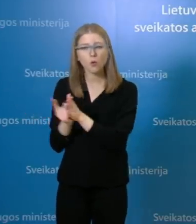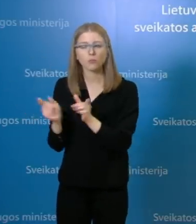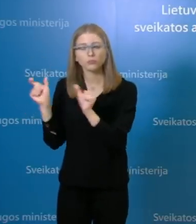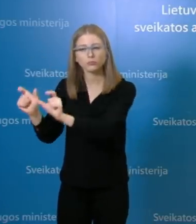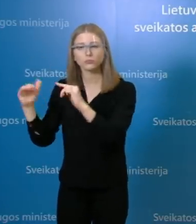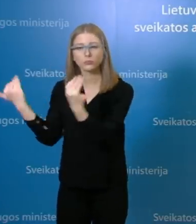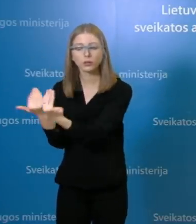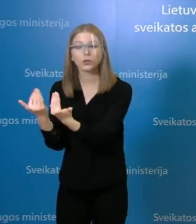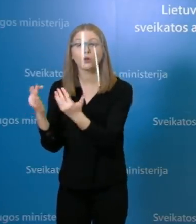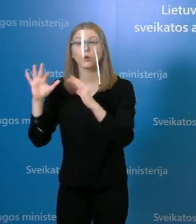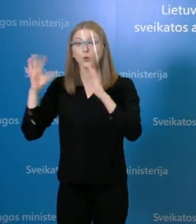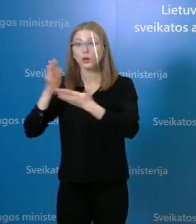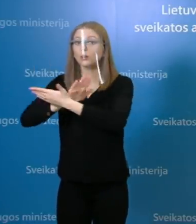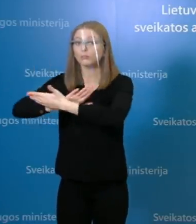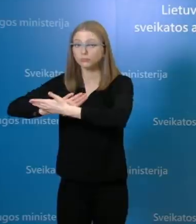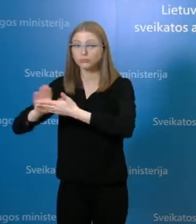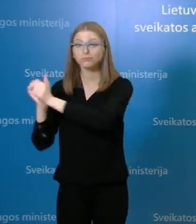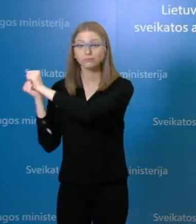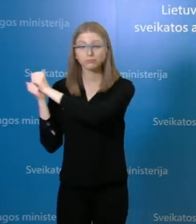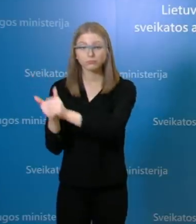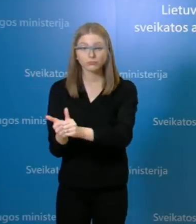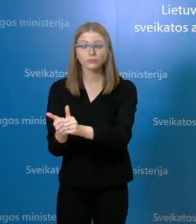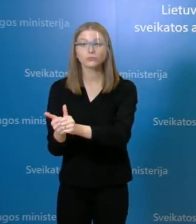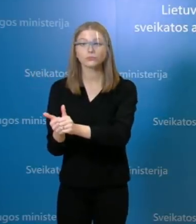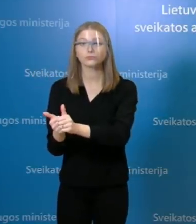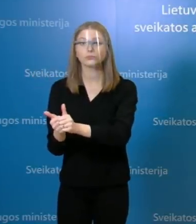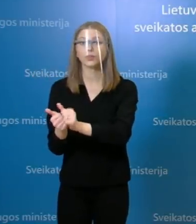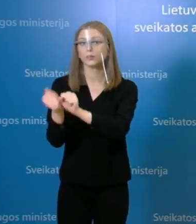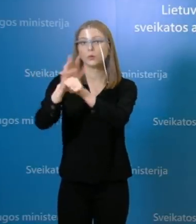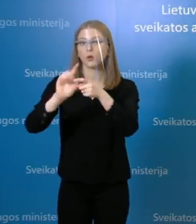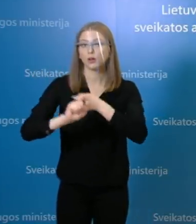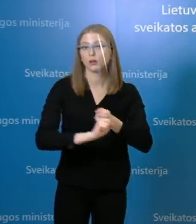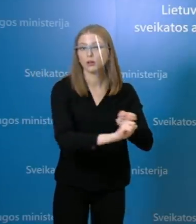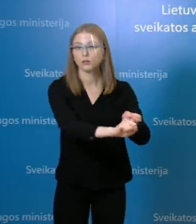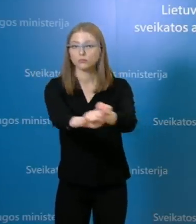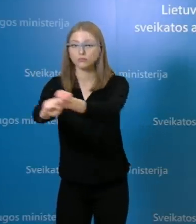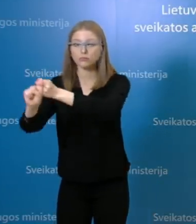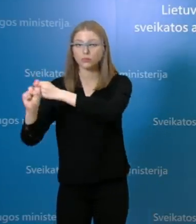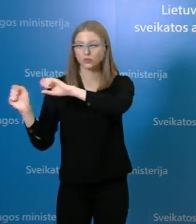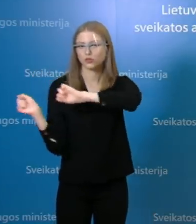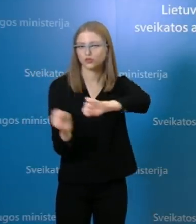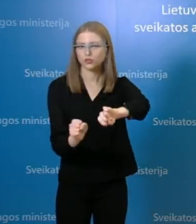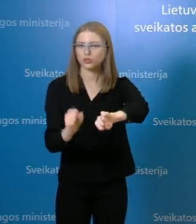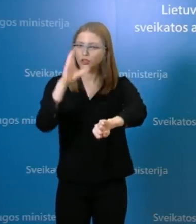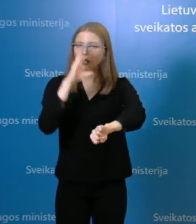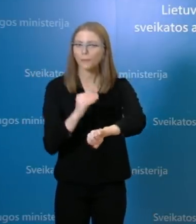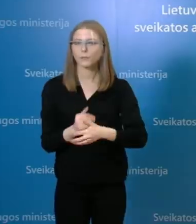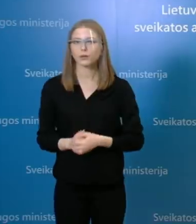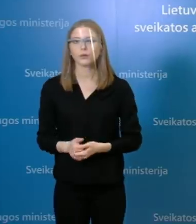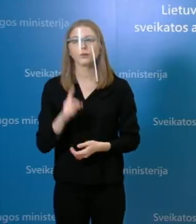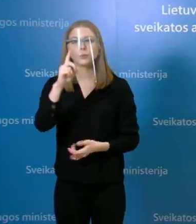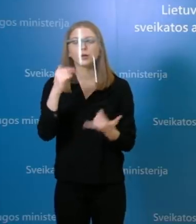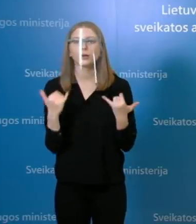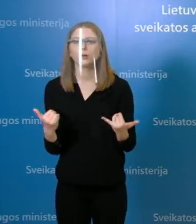sėkmingai laikomasi, tai išplitimas įveštinių atvejų nebūtų įmanomas. Tačiau dėja,